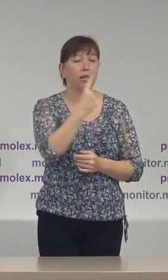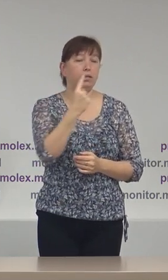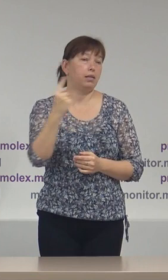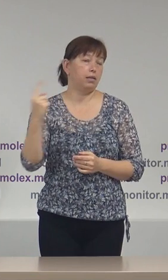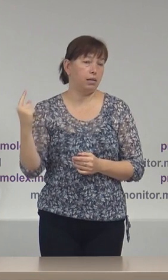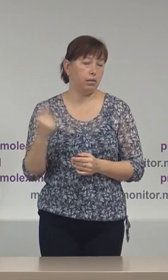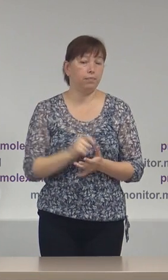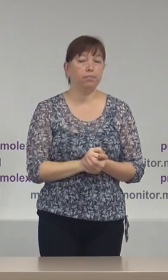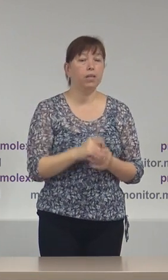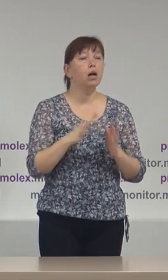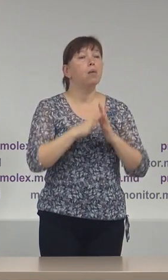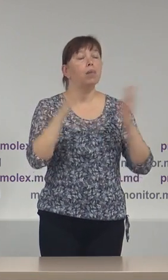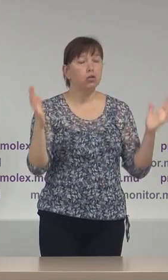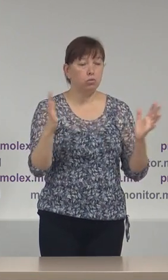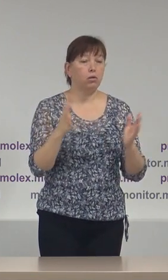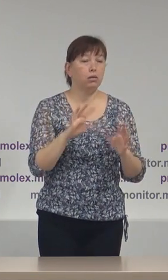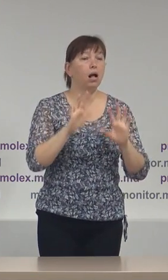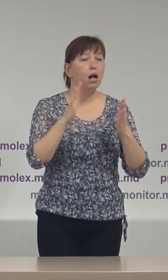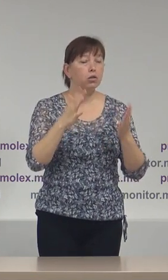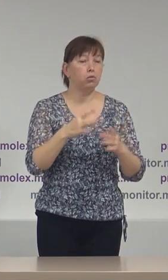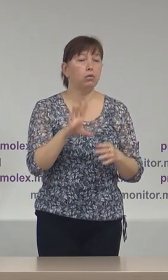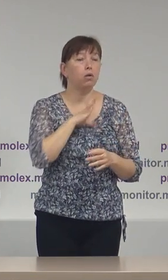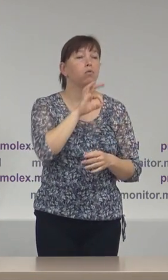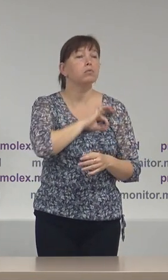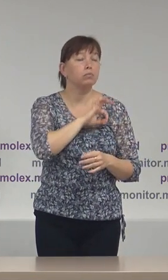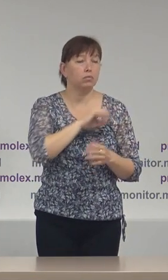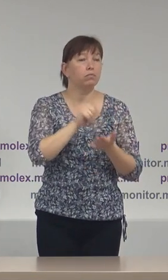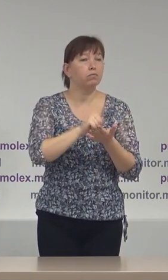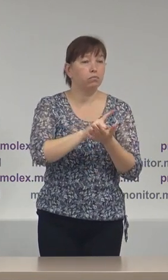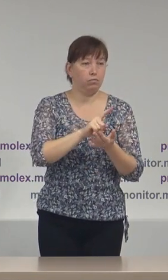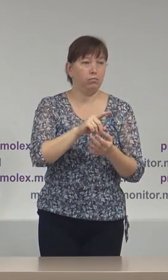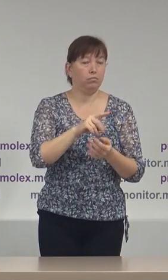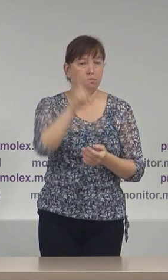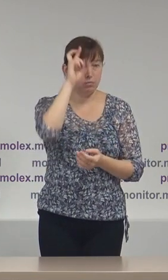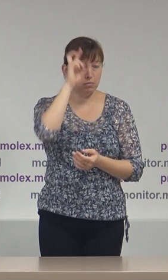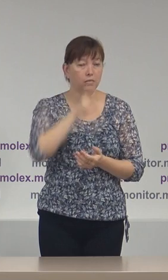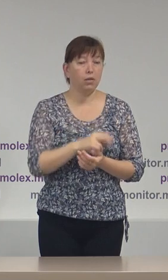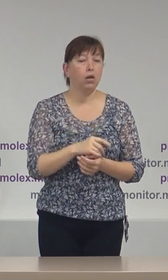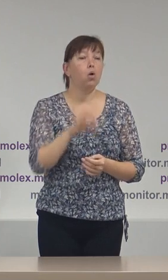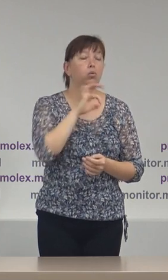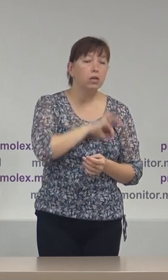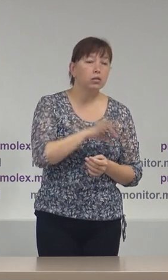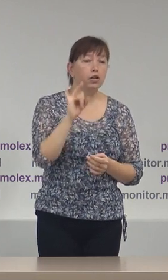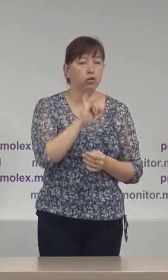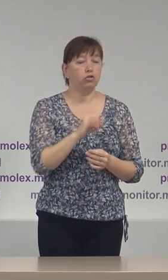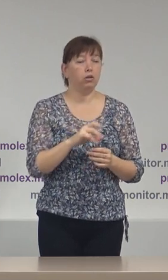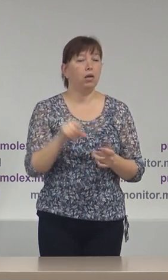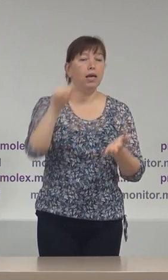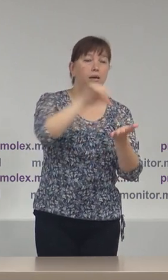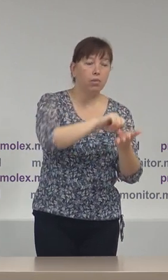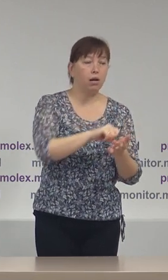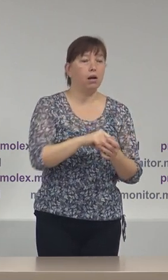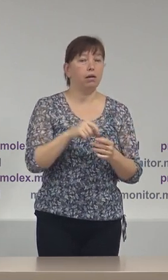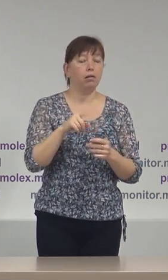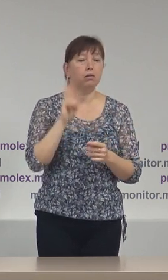Majoritatea cazurilor de utilizare resurselor administrative se referă la utilizarea și implicarea angajaților din